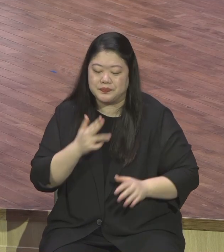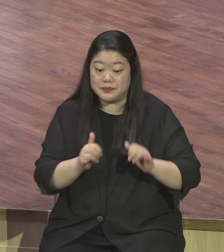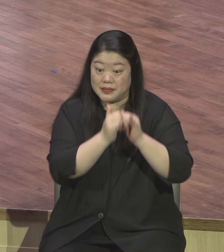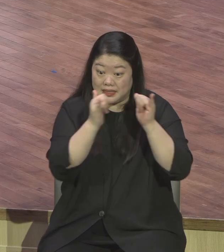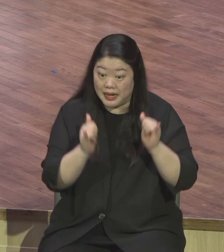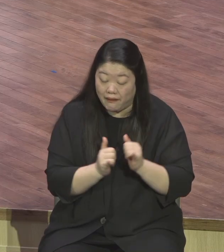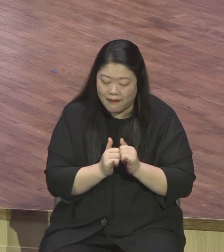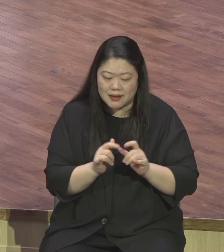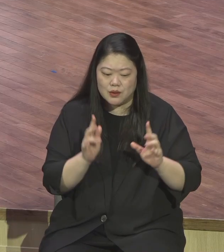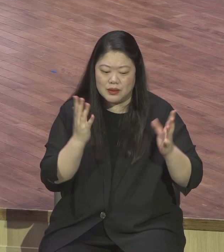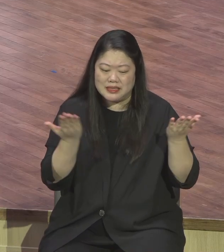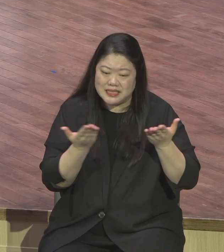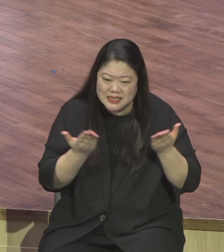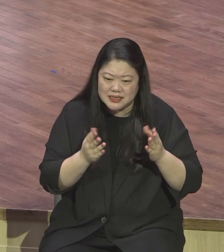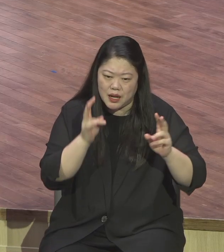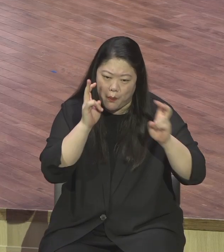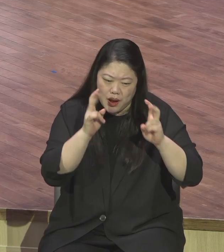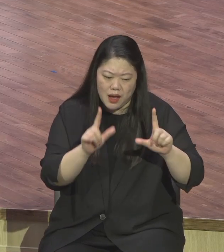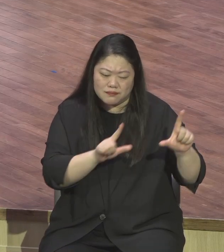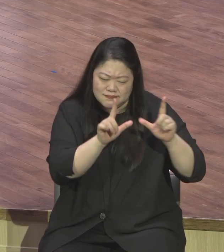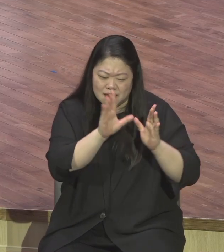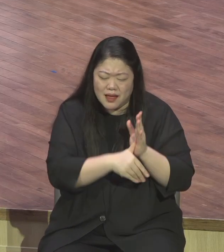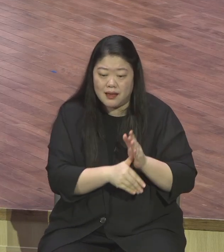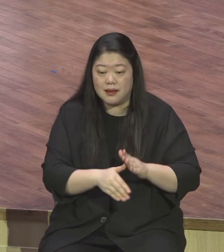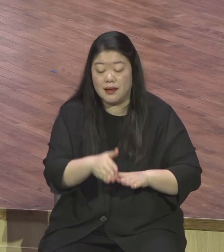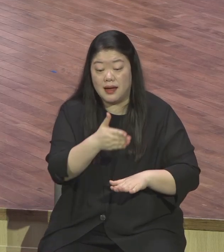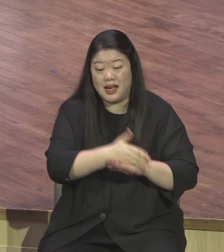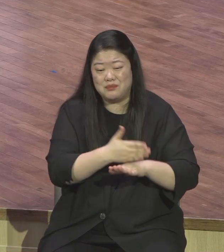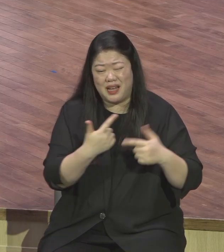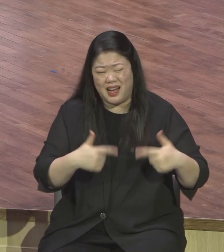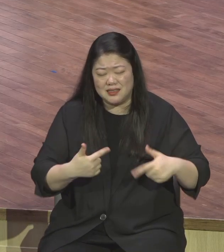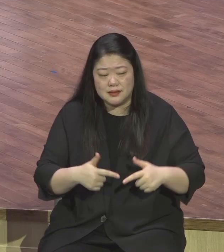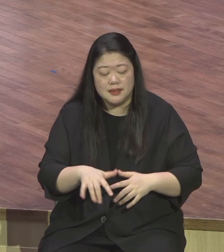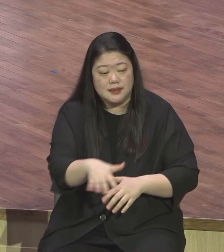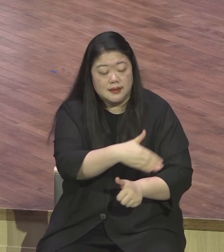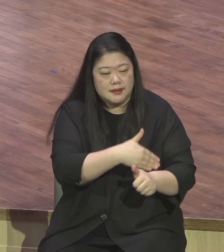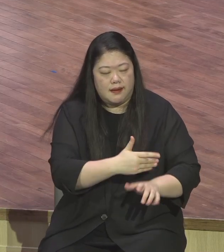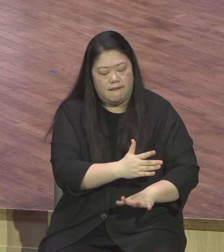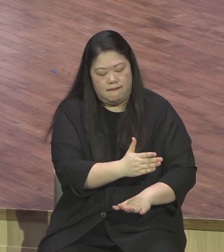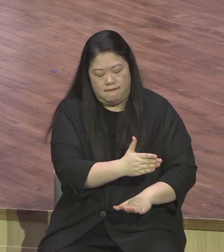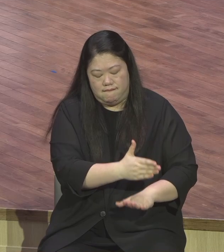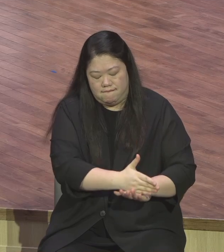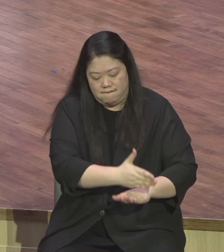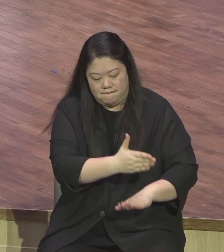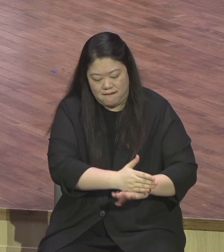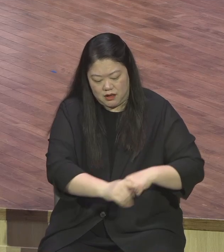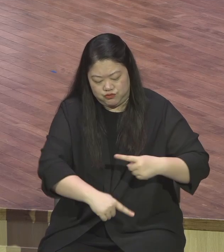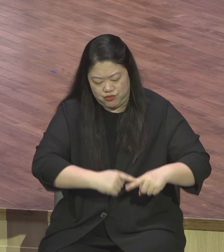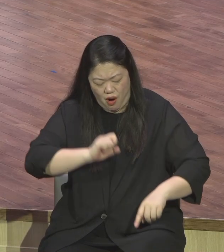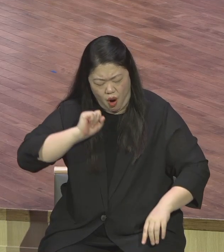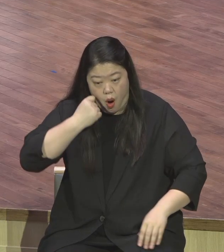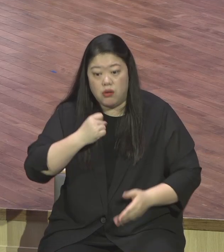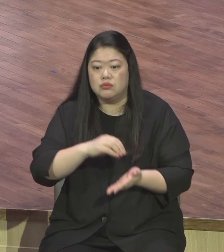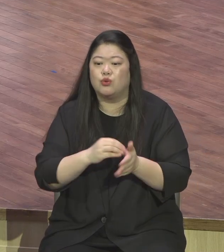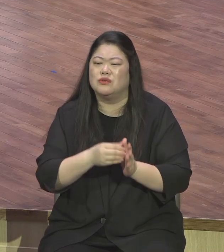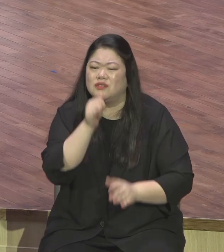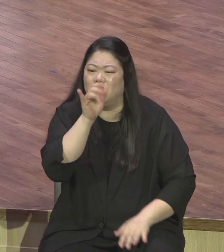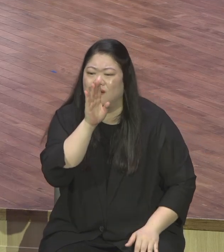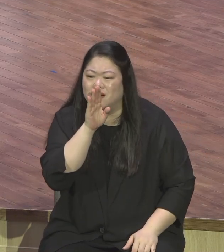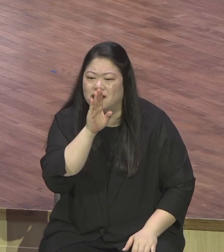고통스러운 일 다 그야말로 정말 이 인간적인 눈을 볼 때 감사할 수 없는 일이